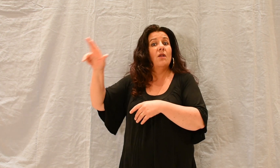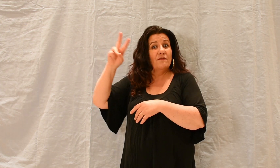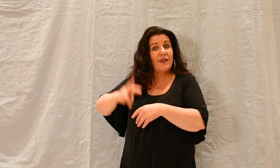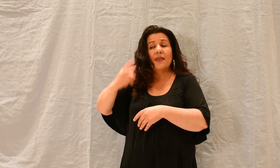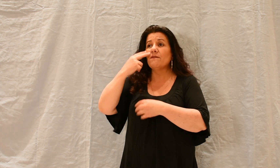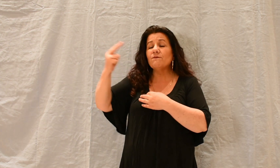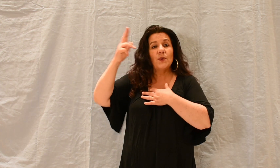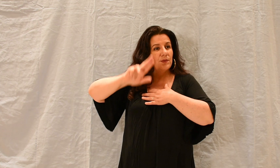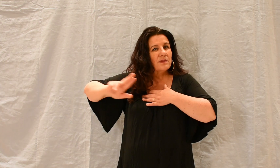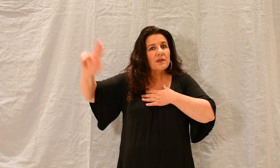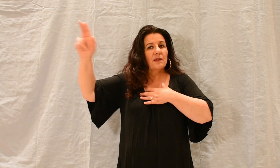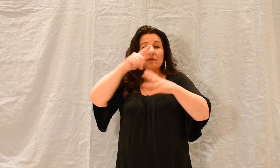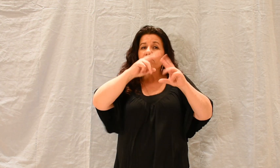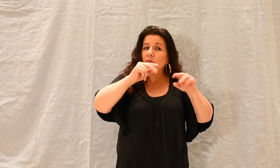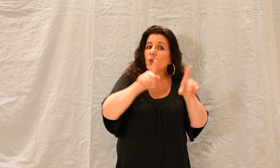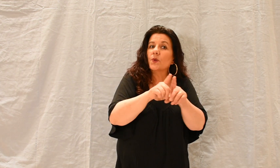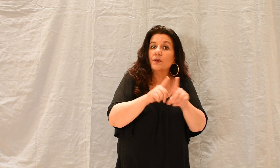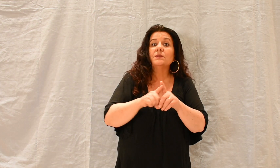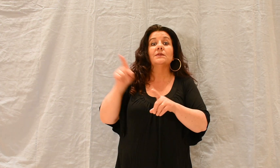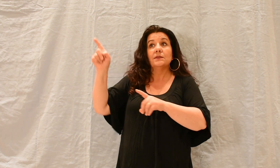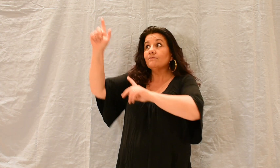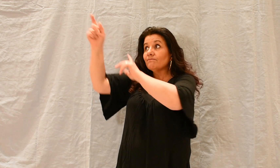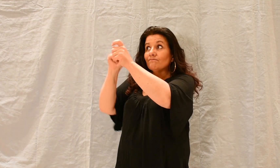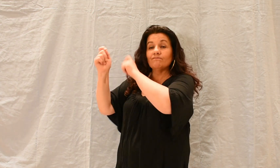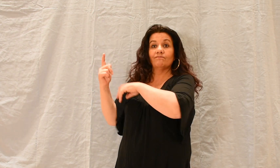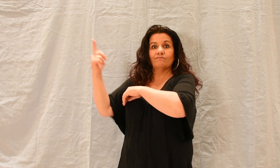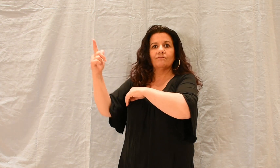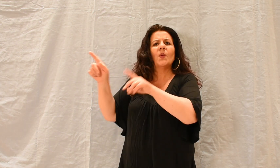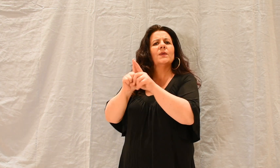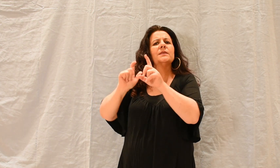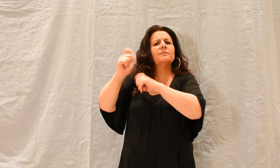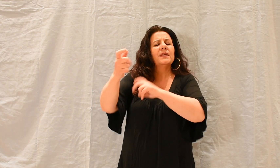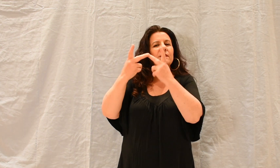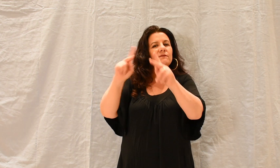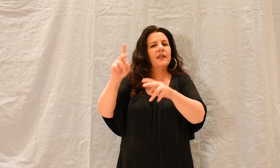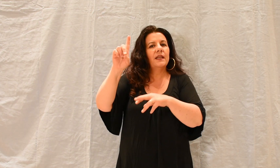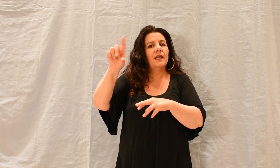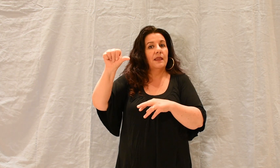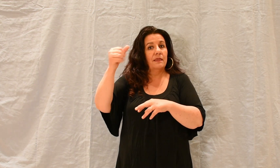et comment, à Damas, il s'était exprimé avec assurance au nom de Jésus.